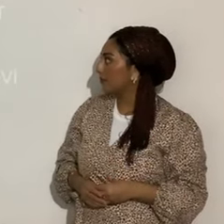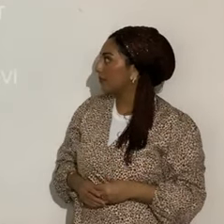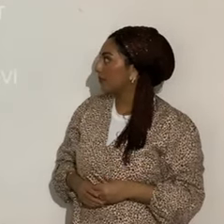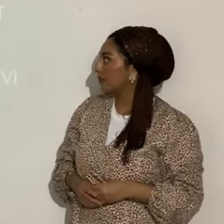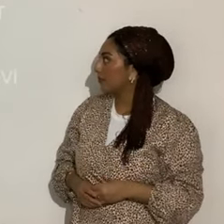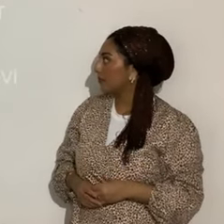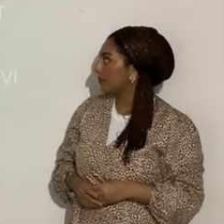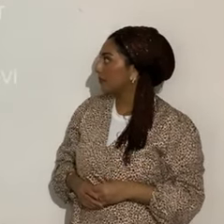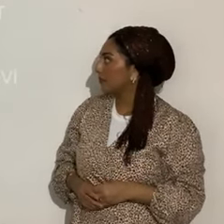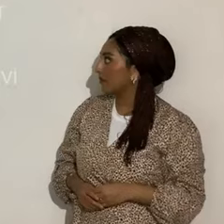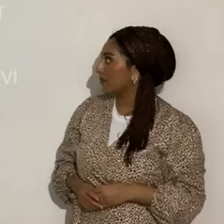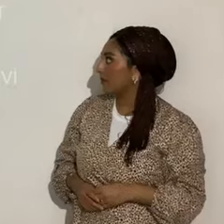la letra Shin,